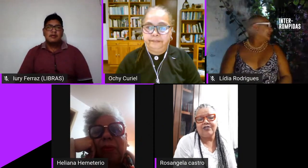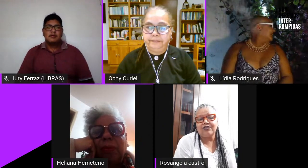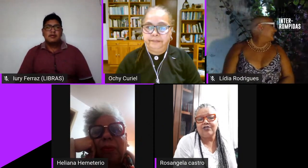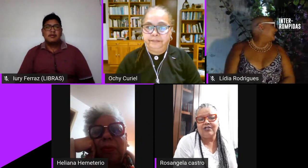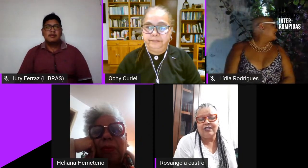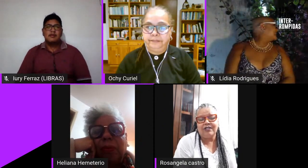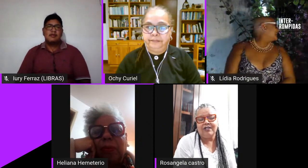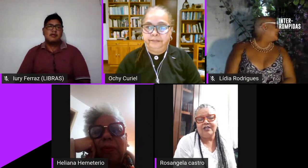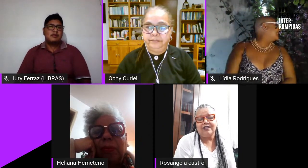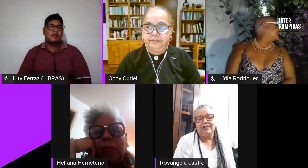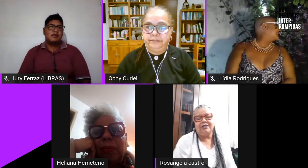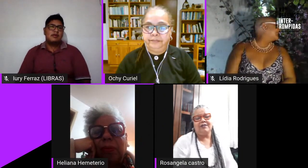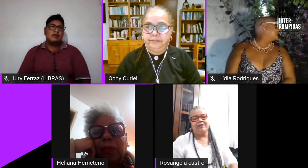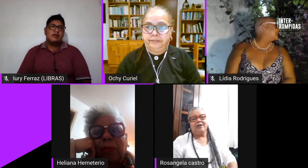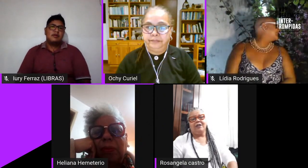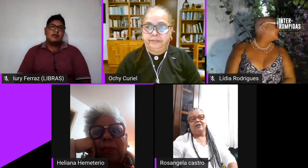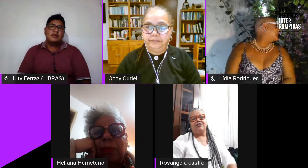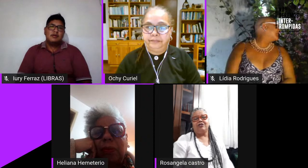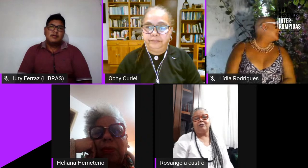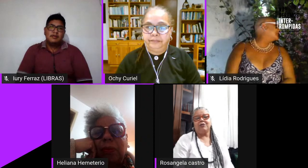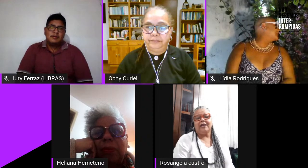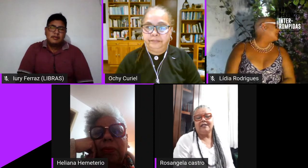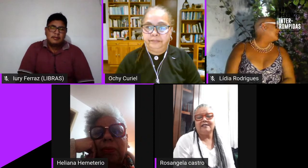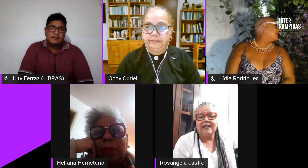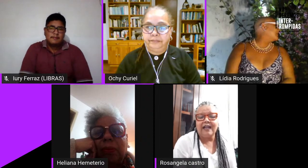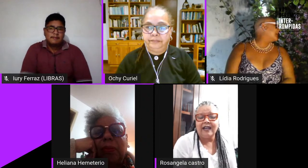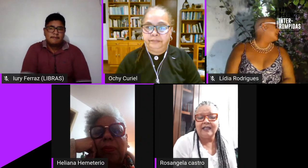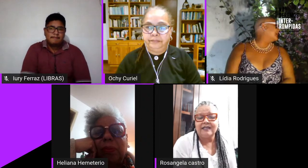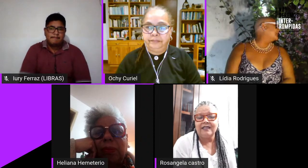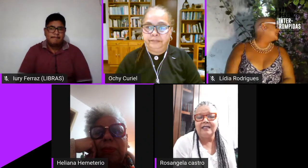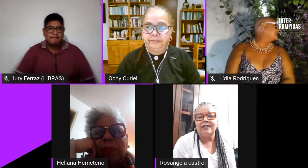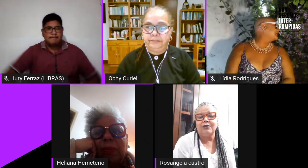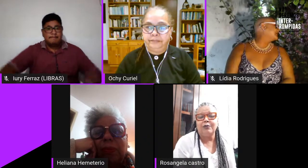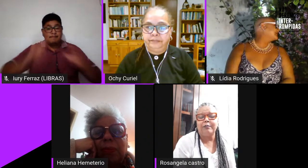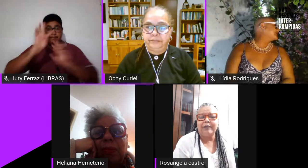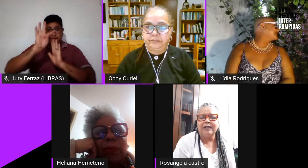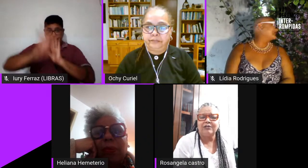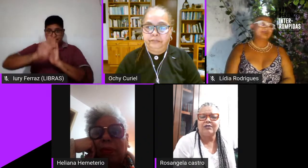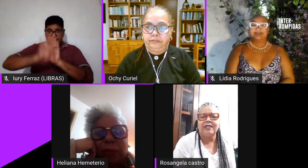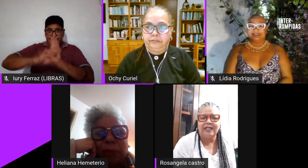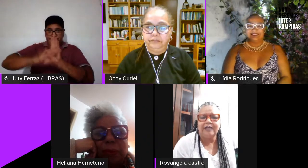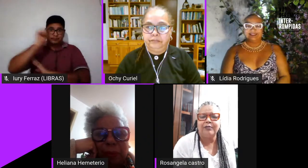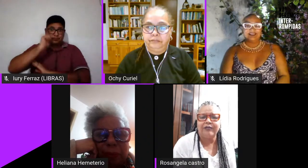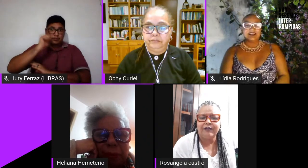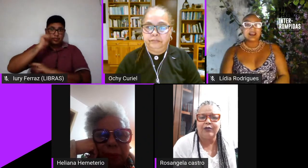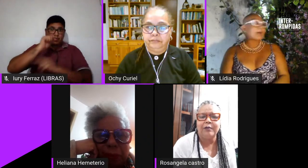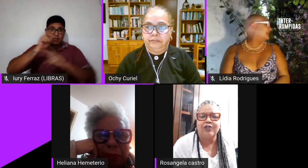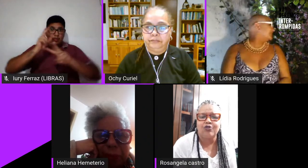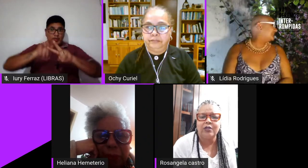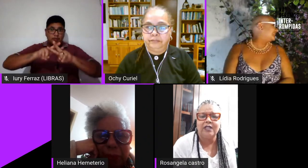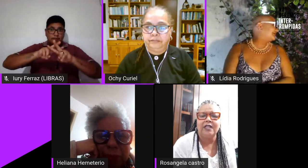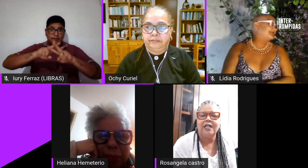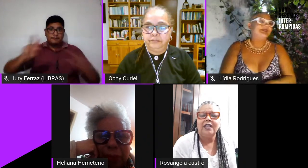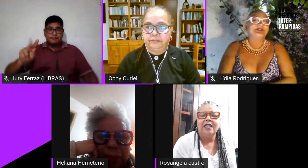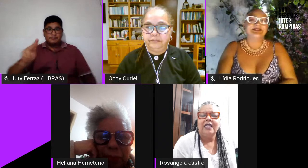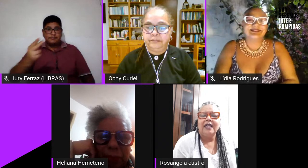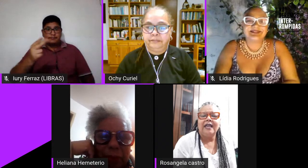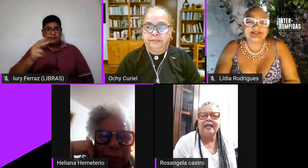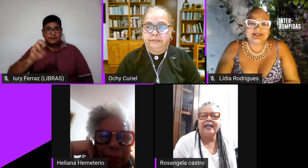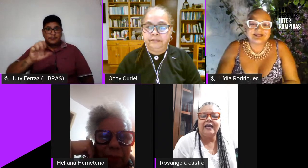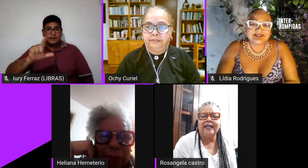textos de mujeres en cárcere yo pienso eliana por favor me ayuda